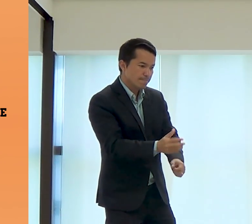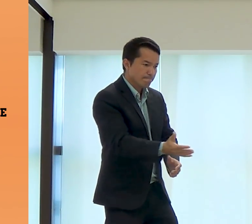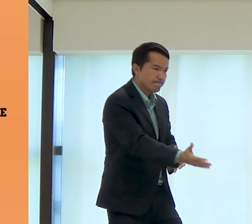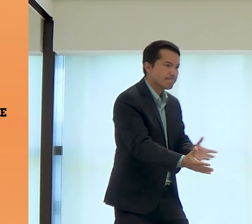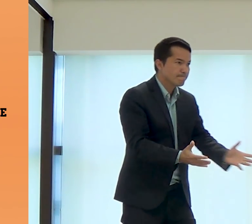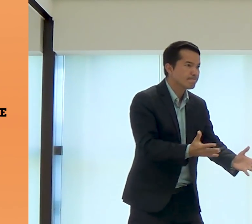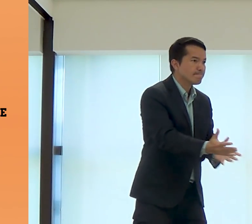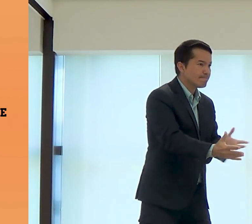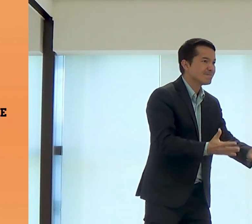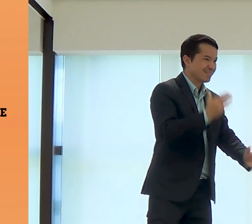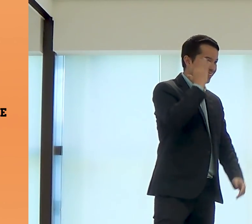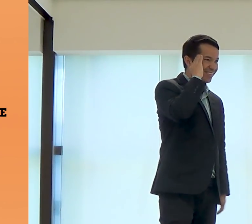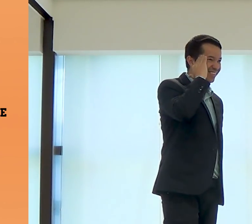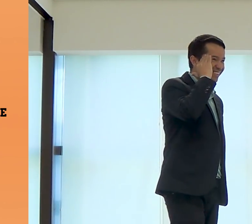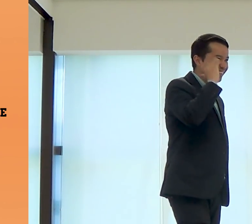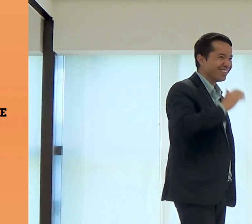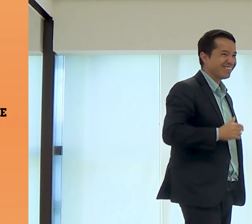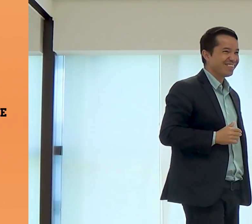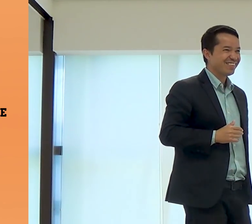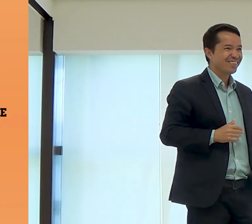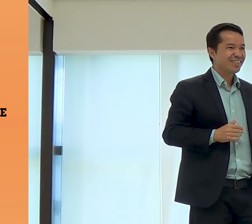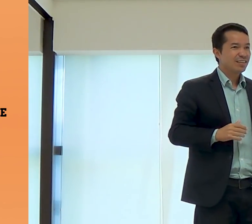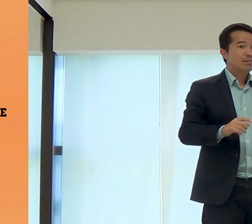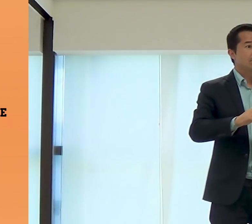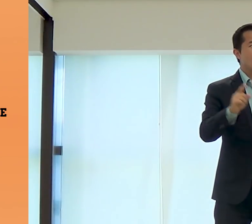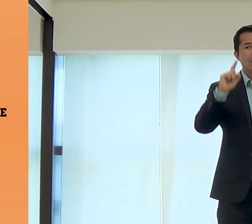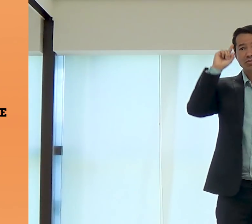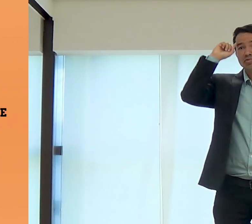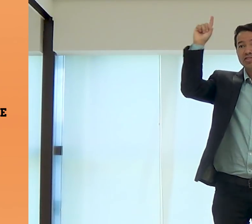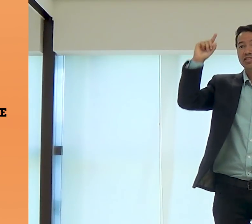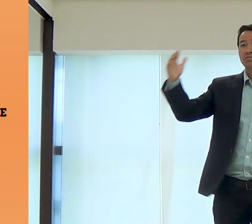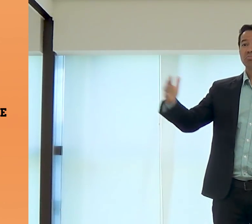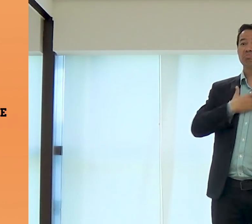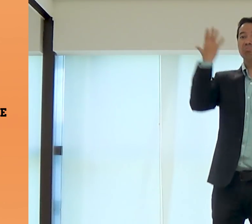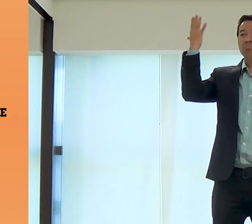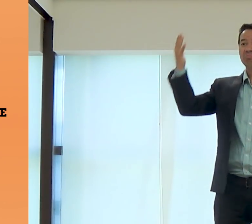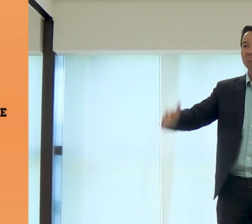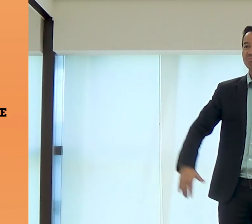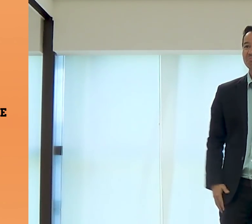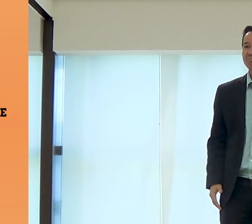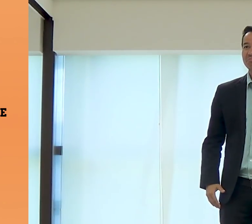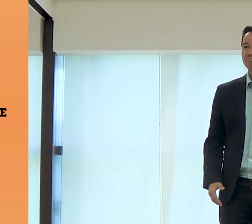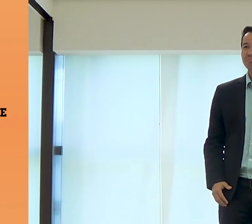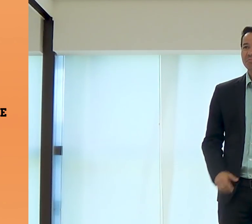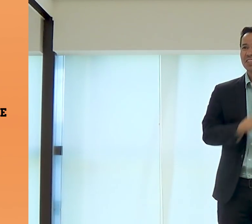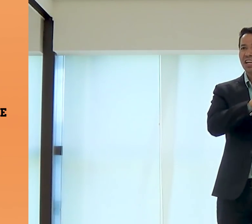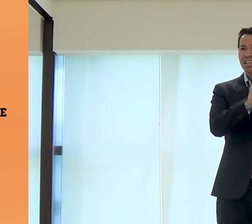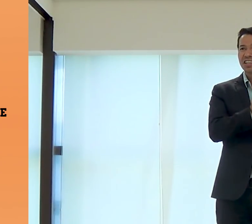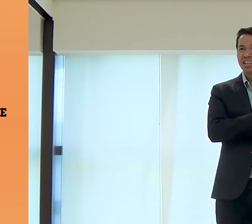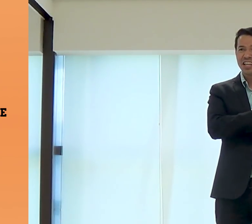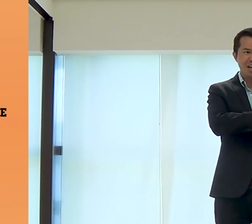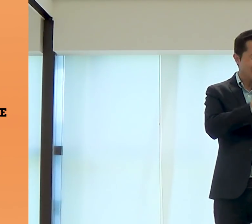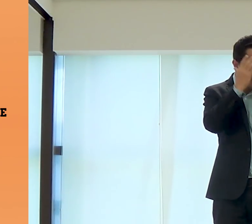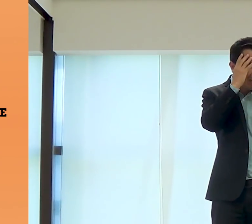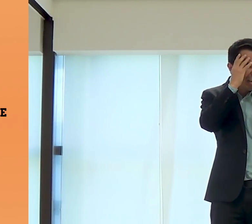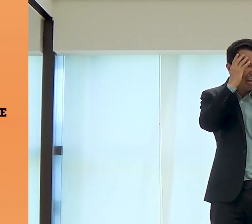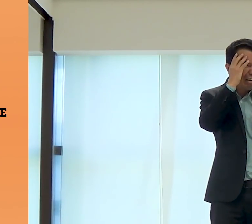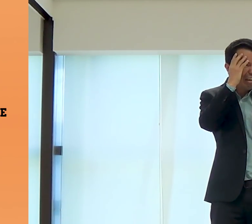Vocês um dia irem se casar. E José, então, teve essa responsabilidade de cuidar dela. Mas, de